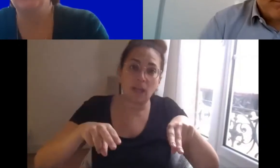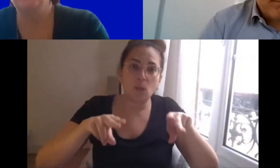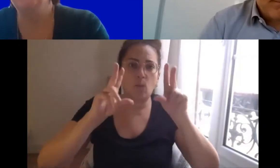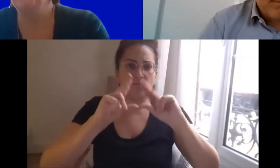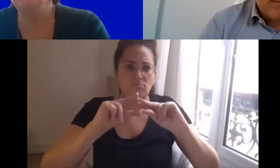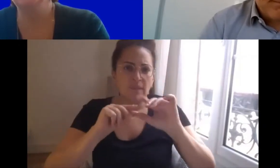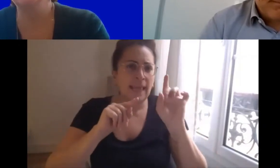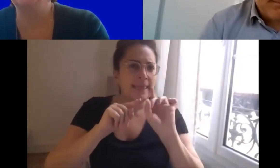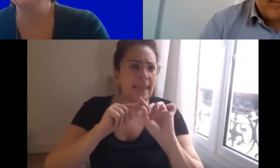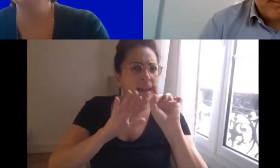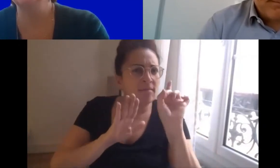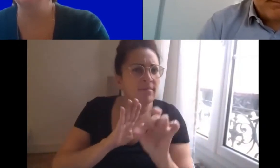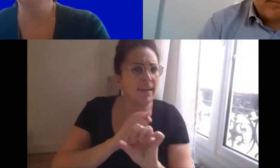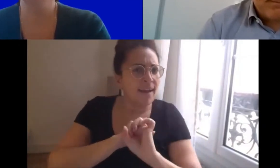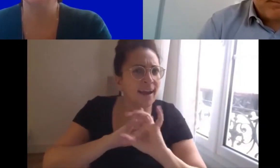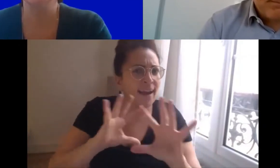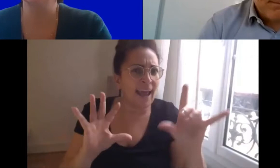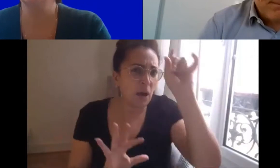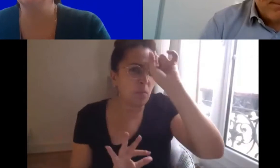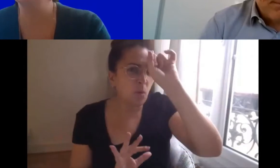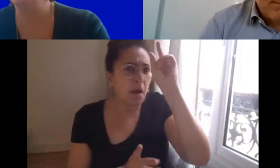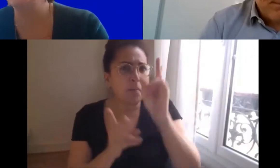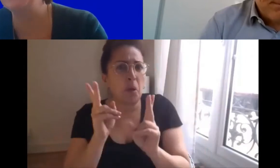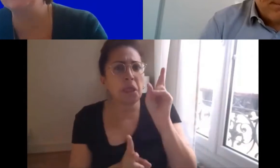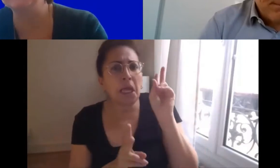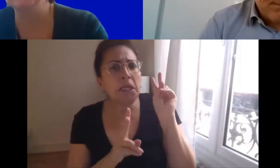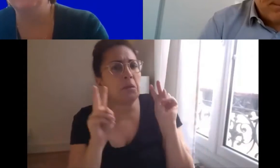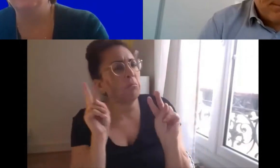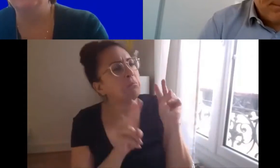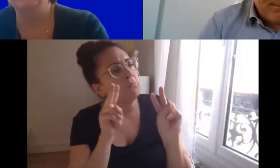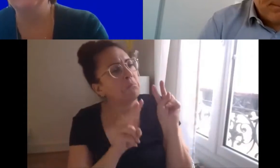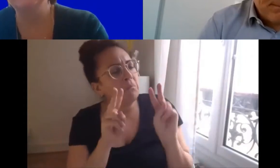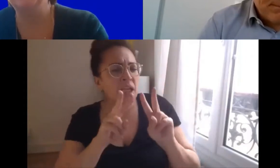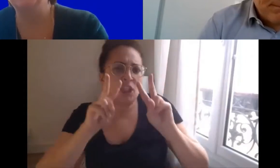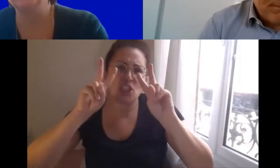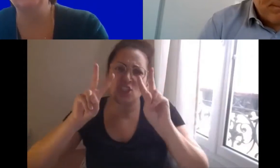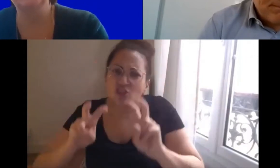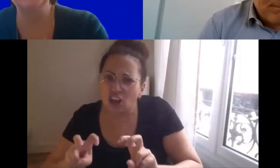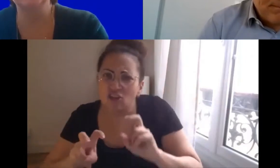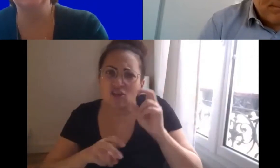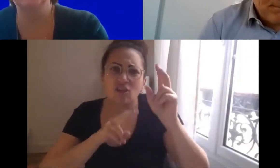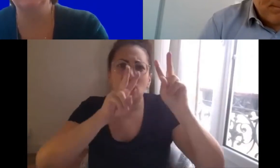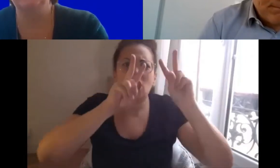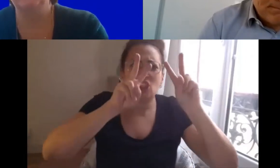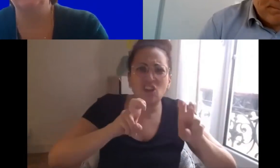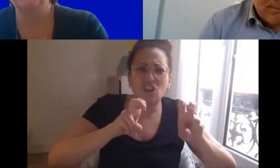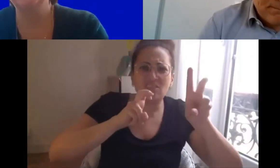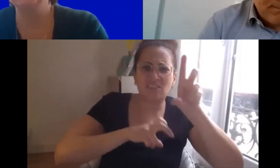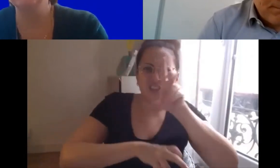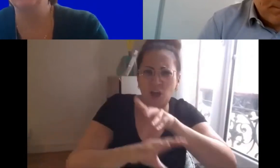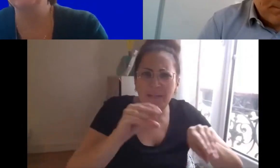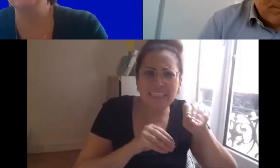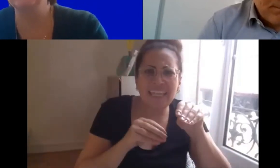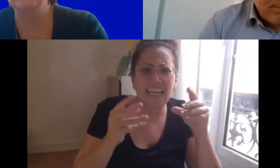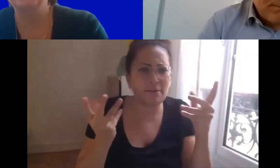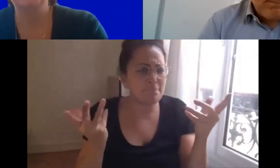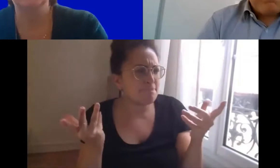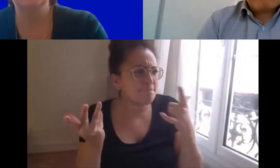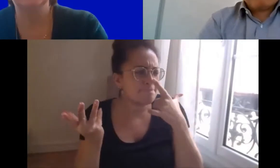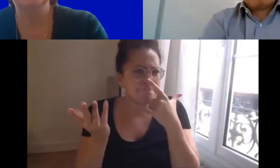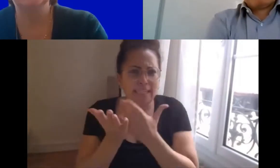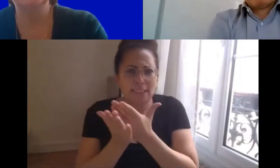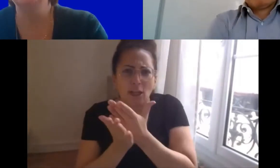'au fond, on entend parler souvent de recherche, recherche appliquée. il est important de mettre effectivement des